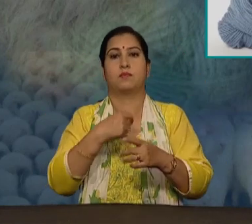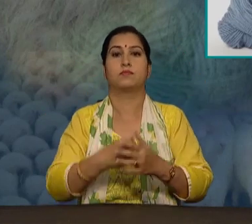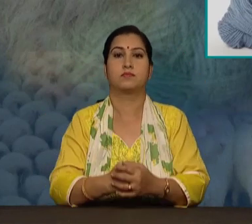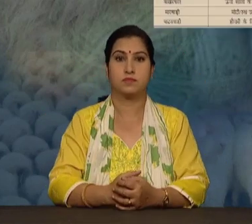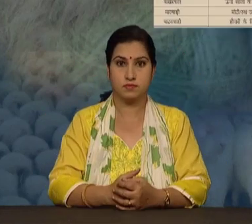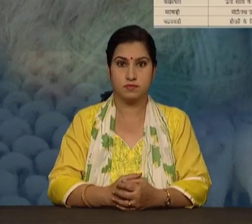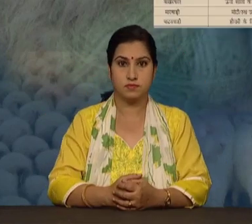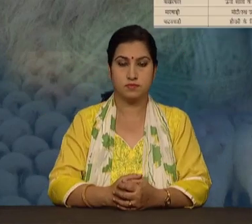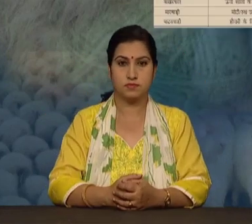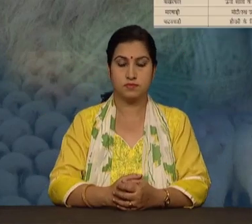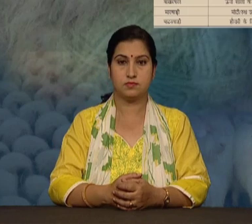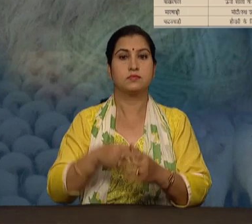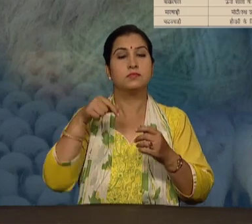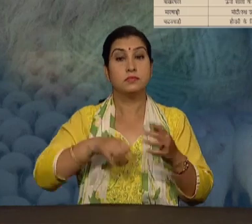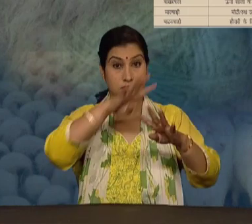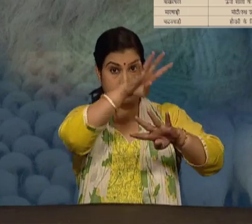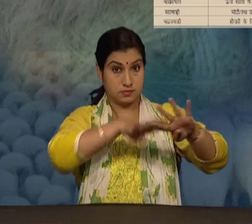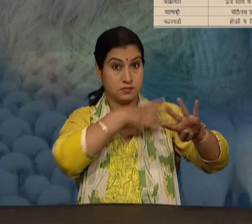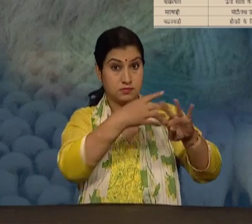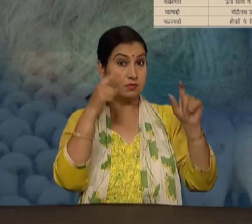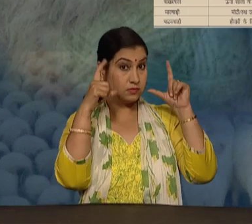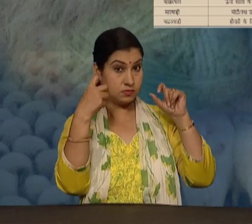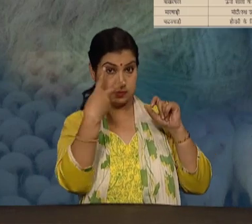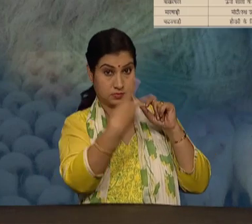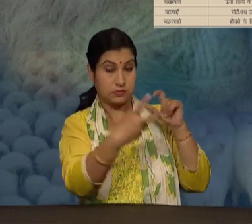इस सारणी को ध्यान से देखिए